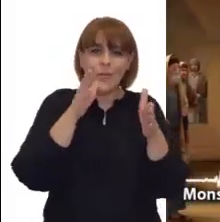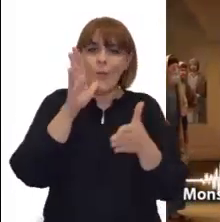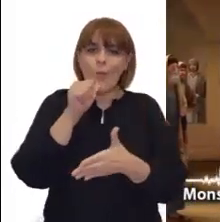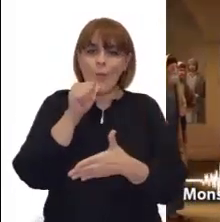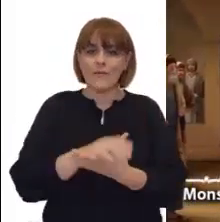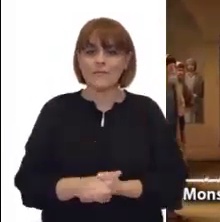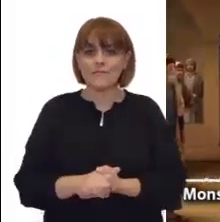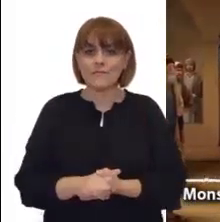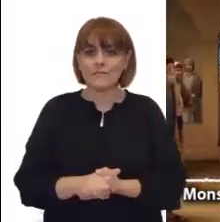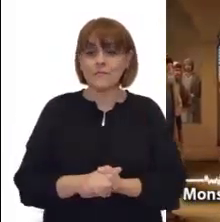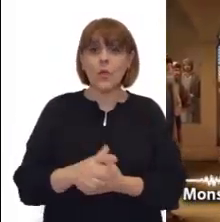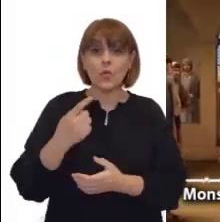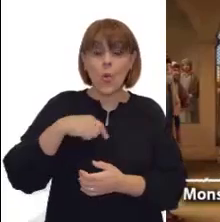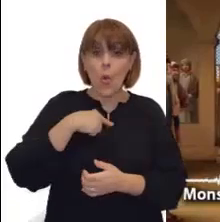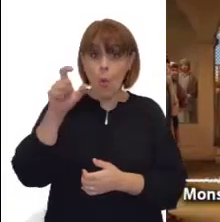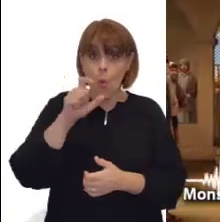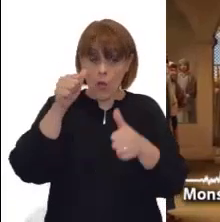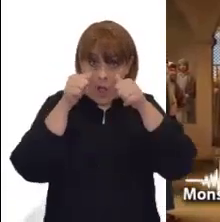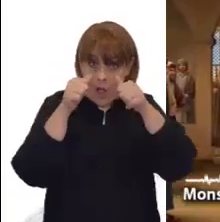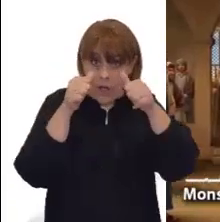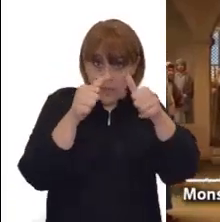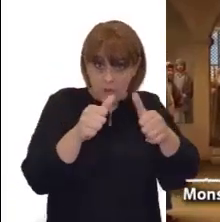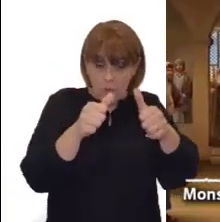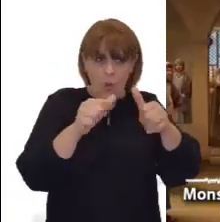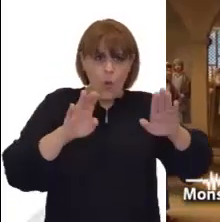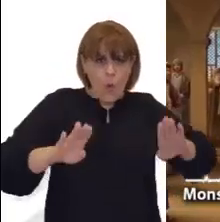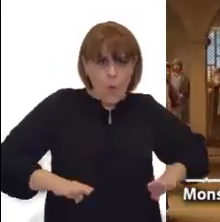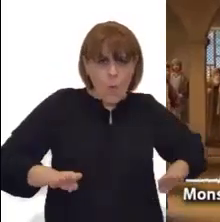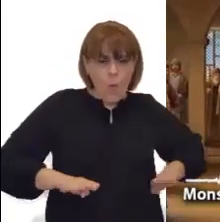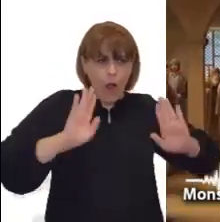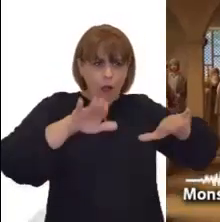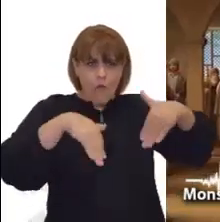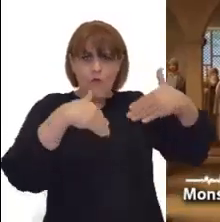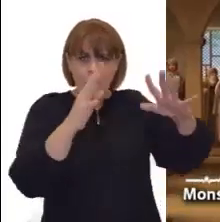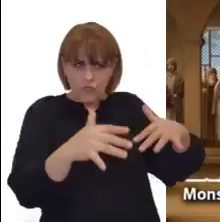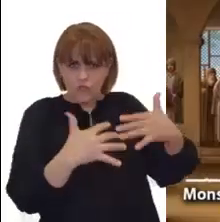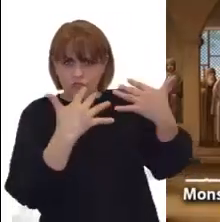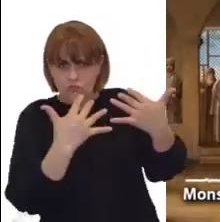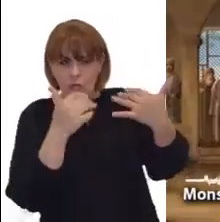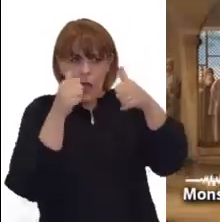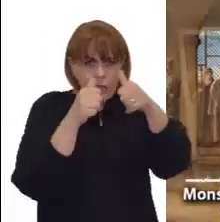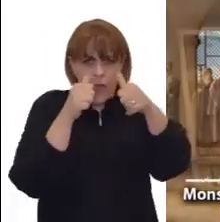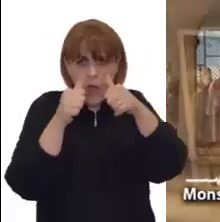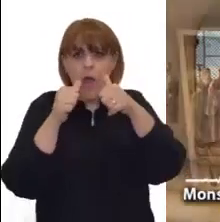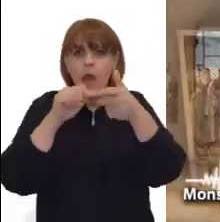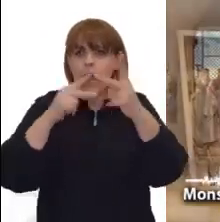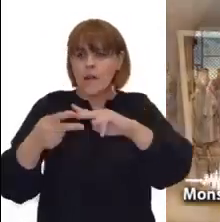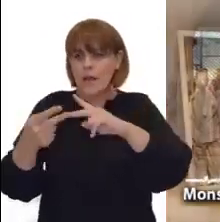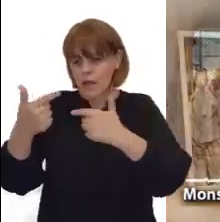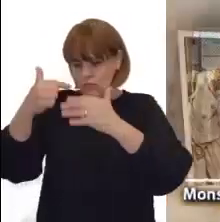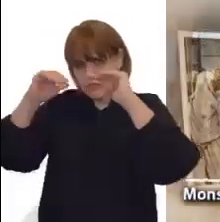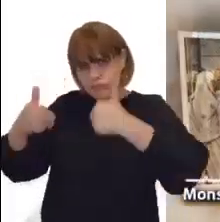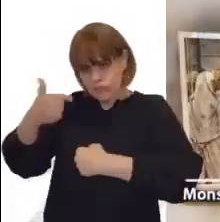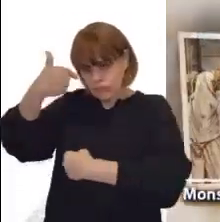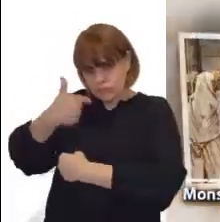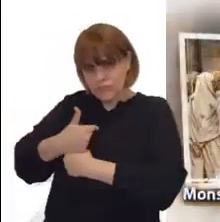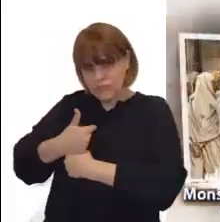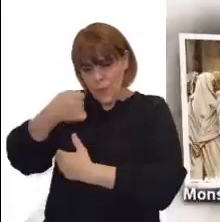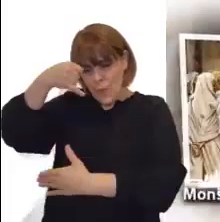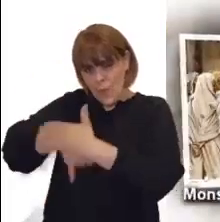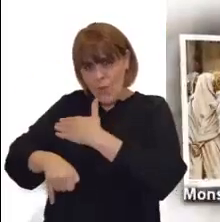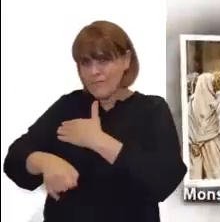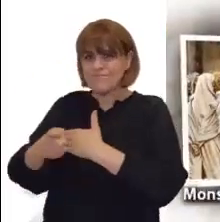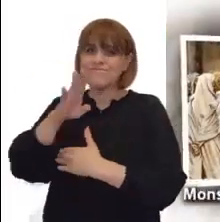La sabia advertencia de Jesús tiene plena actualidad en nuestra sociedad,